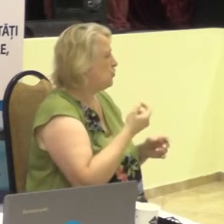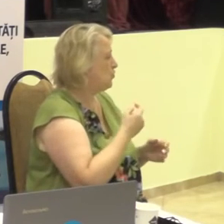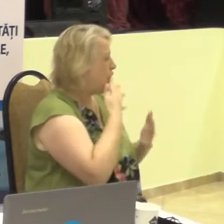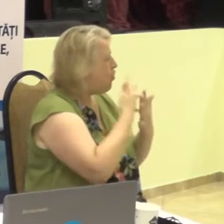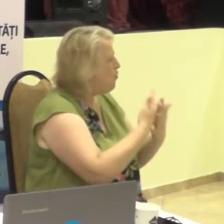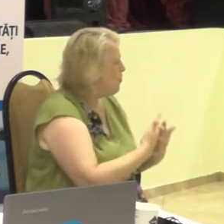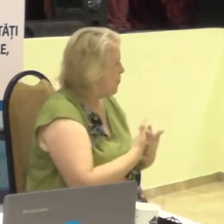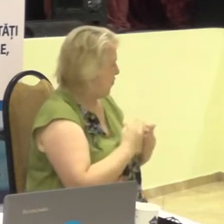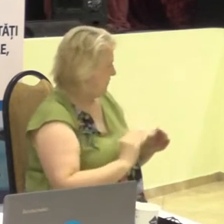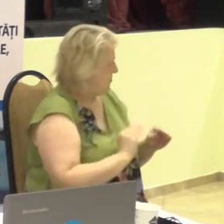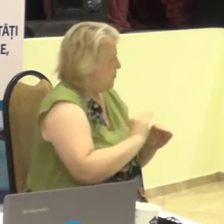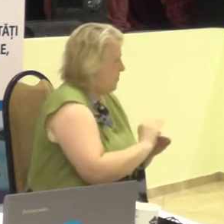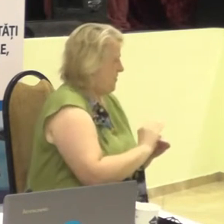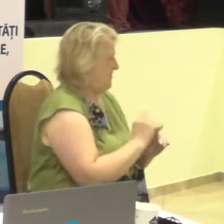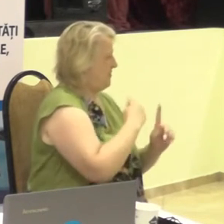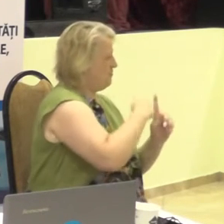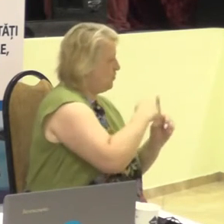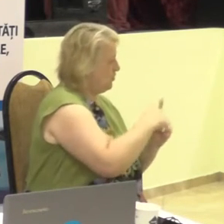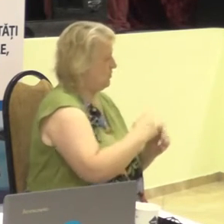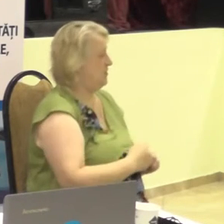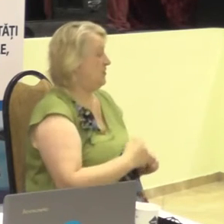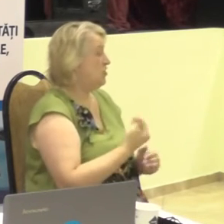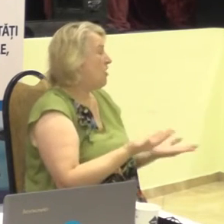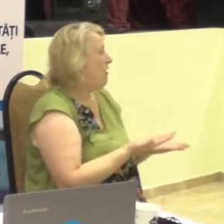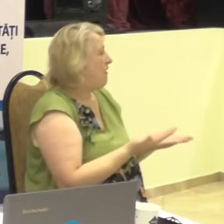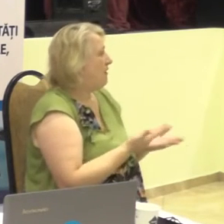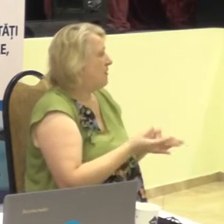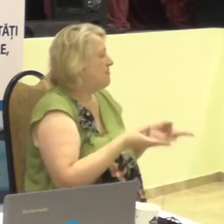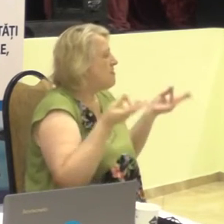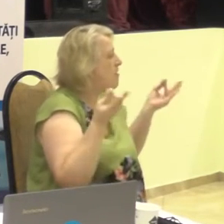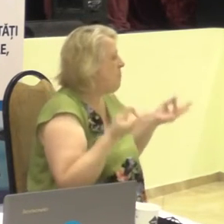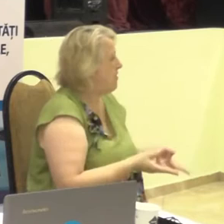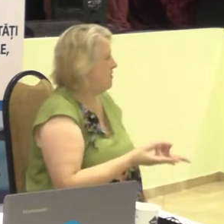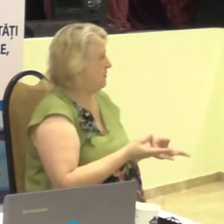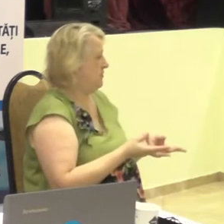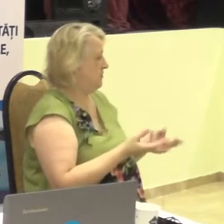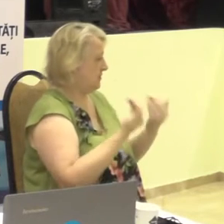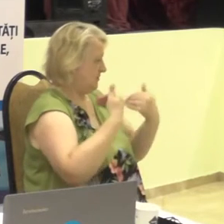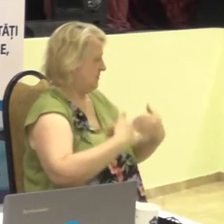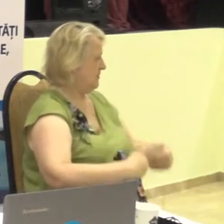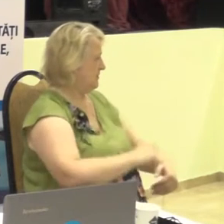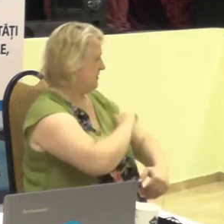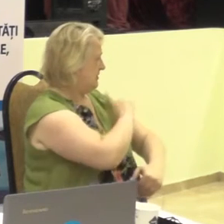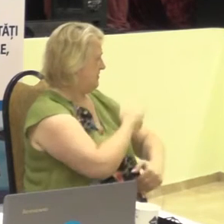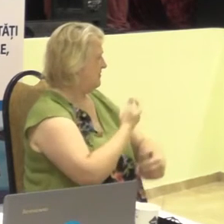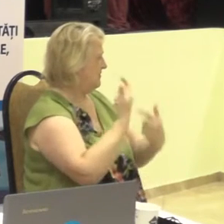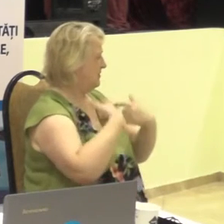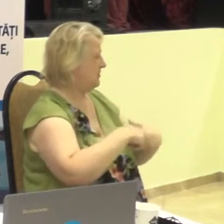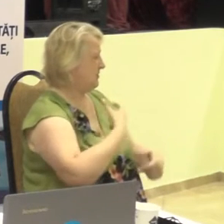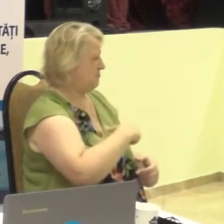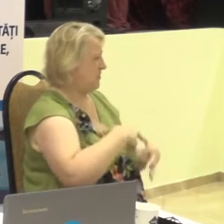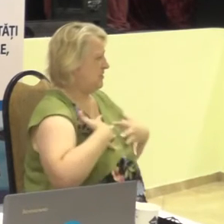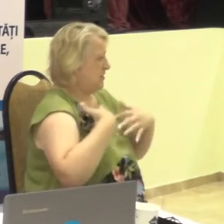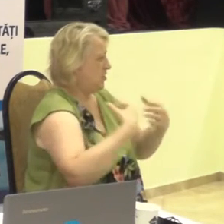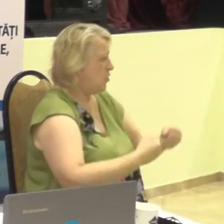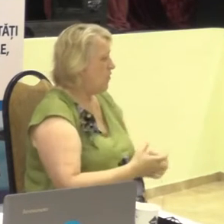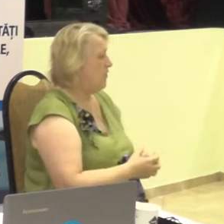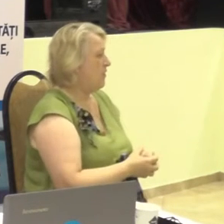dragoste în plus și careva necesități fiziologice de care